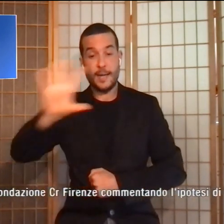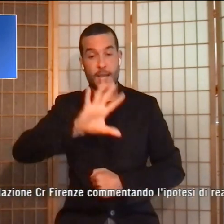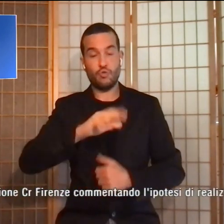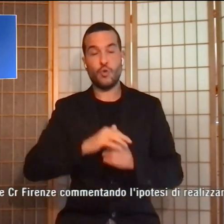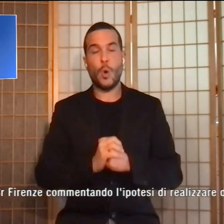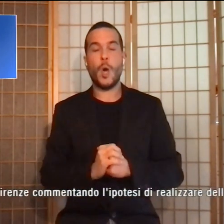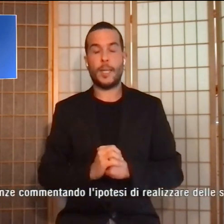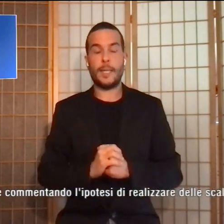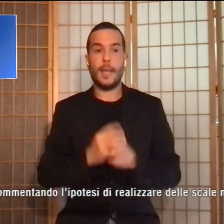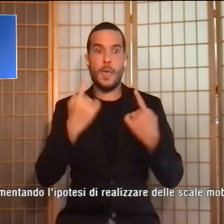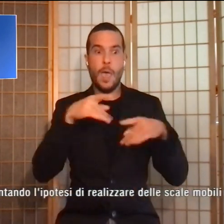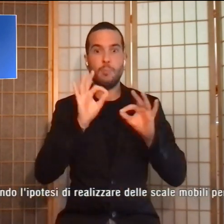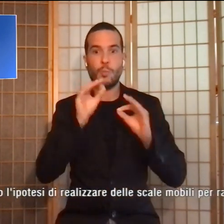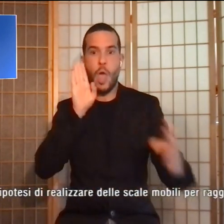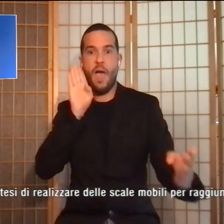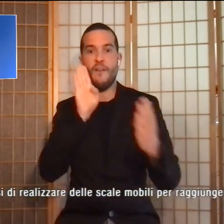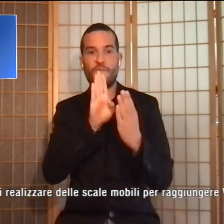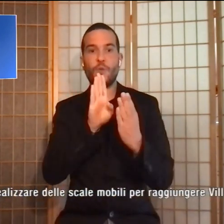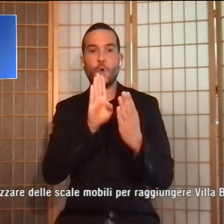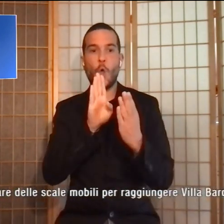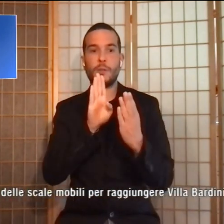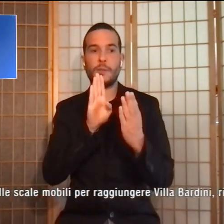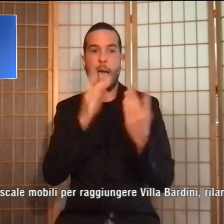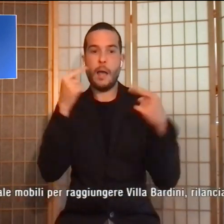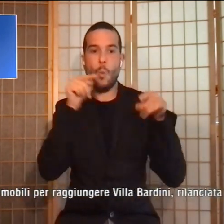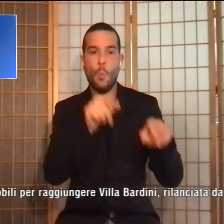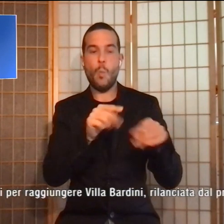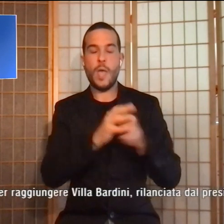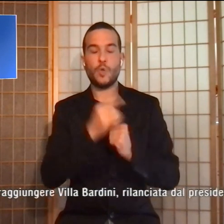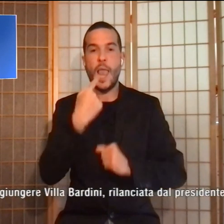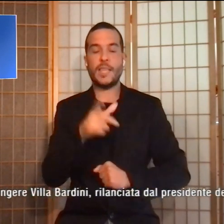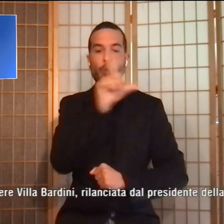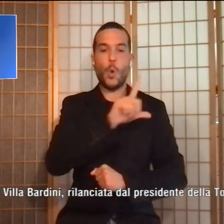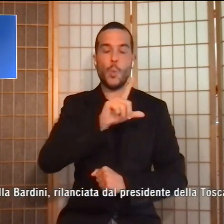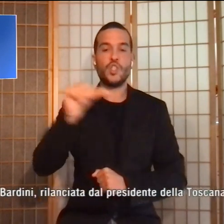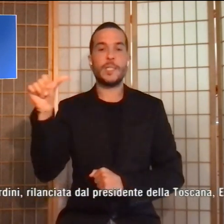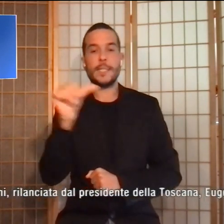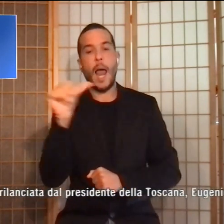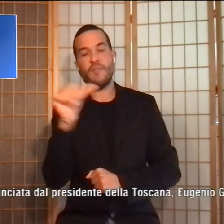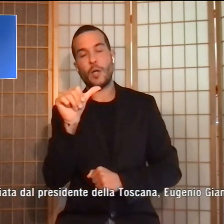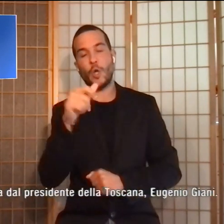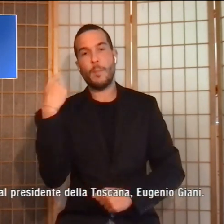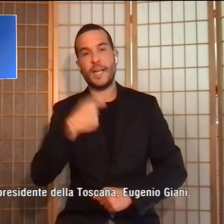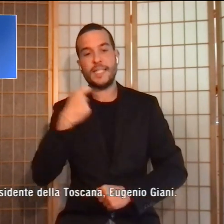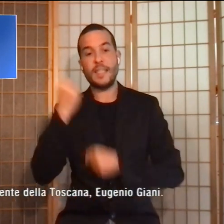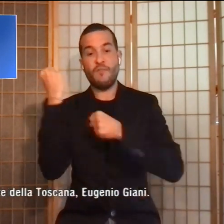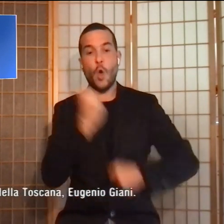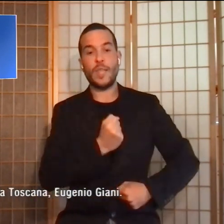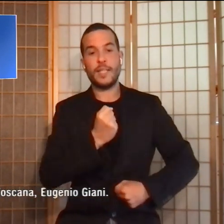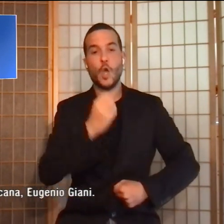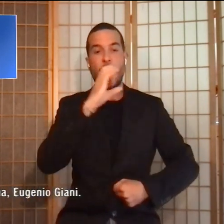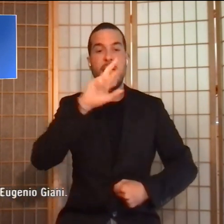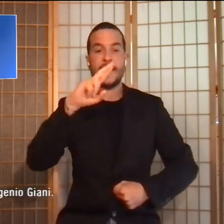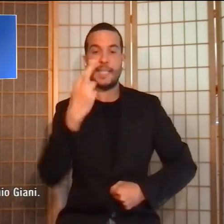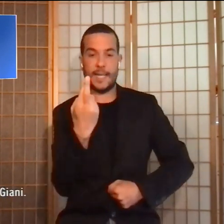affrontare questa avventura. Lo ha detto Luigi Salvadori, presidente della fondazione Cassa Risparmio Firenze,